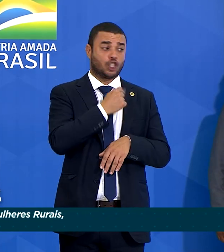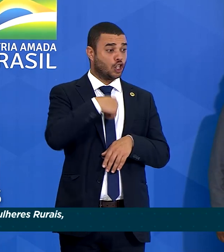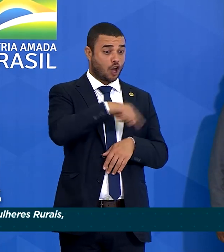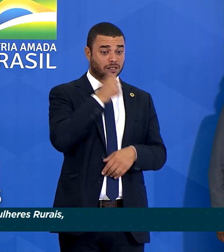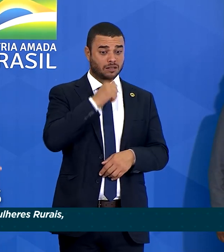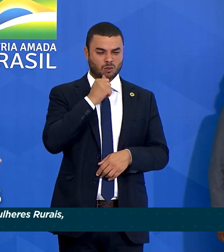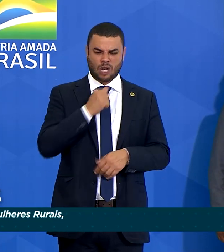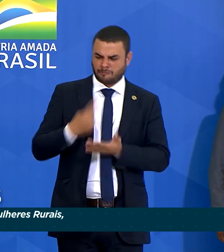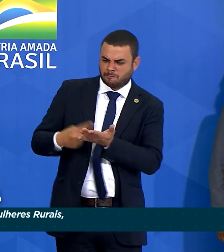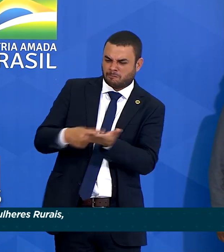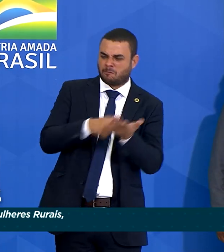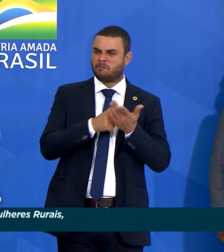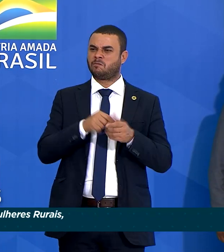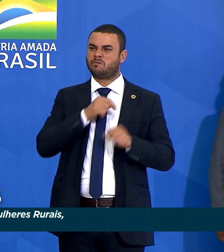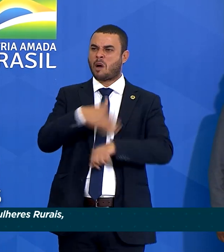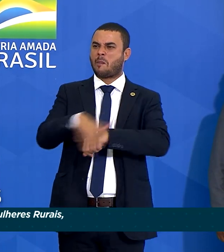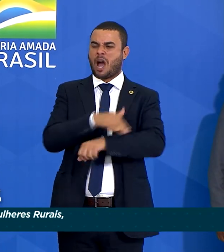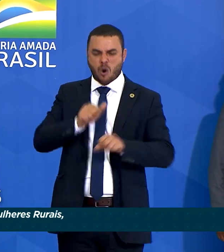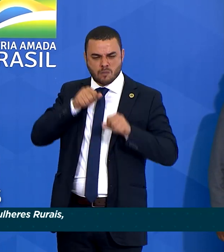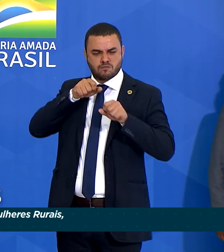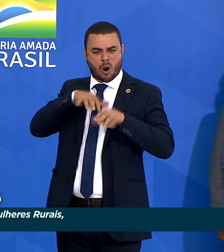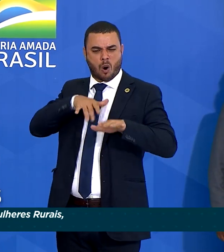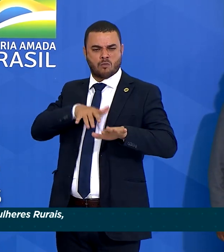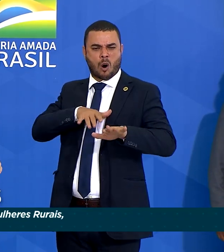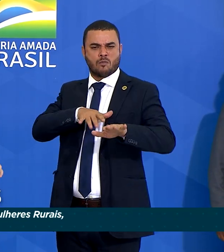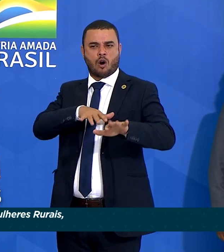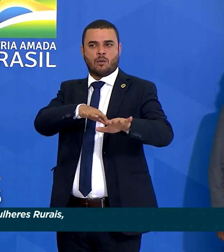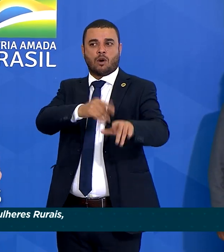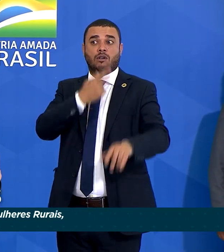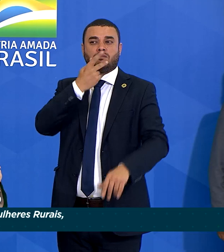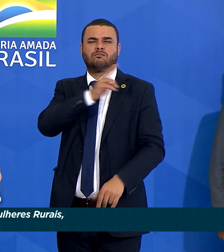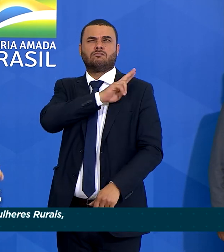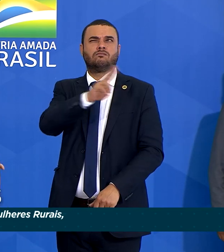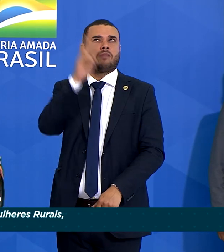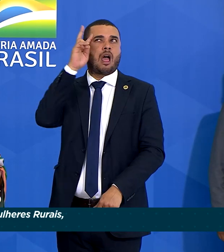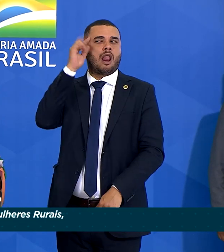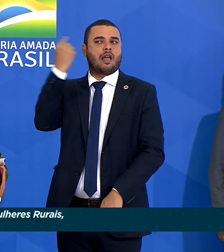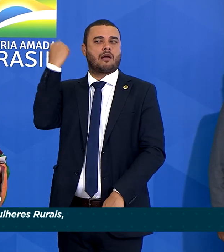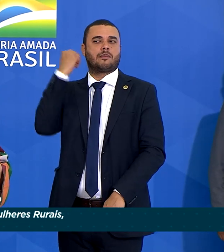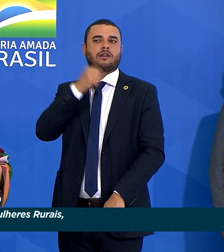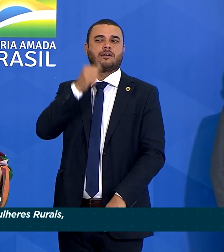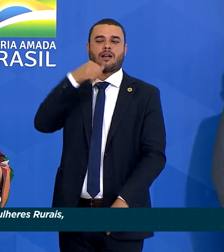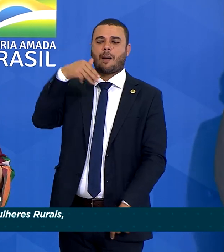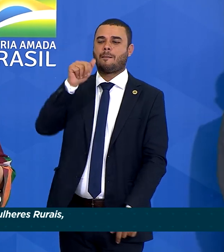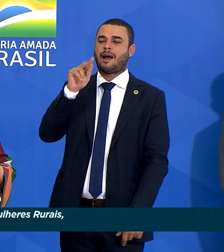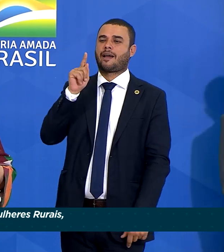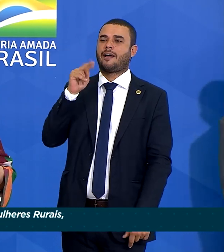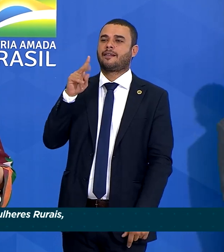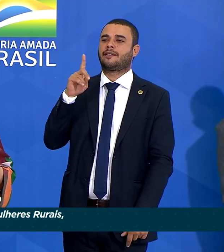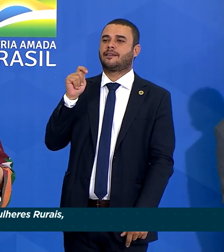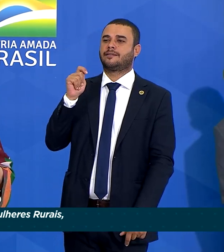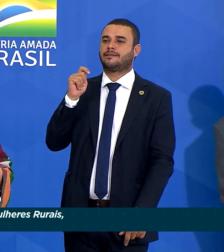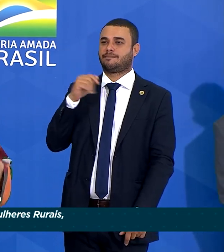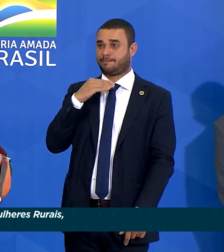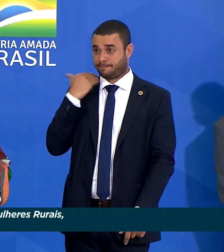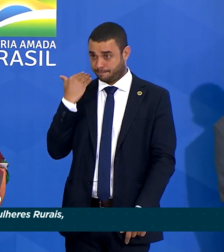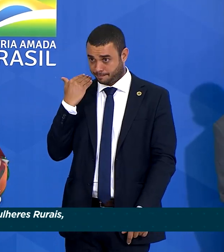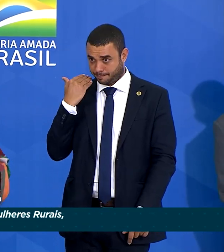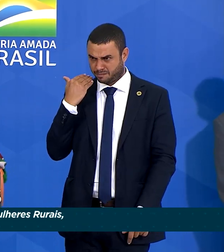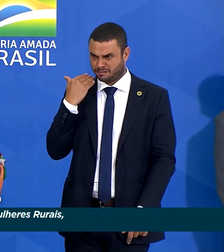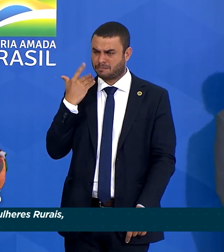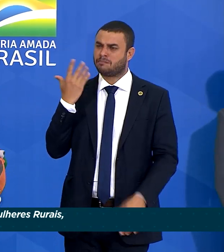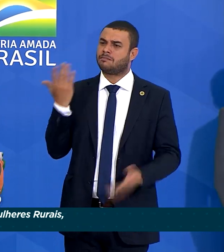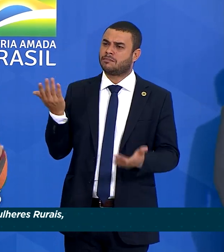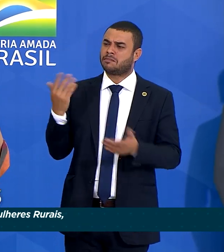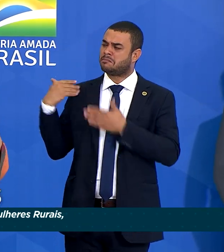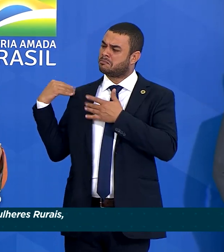marchar e falar de Margarida. Mas nada foi feito para reparar aquela morte. Uma mulher